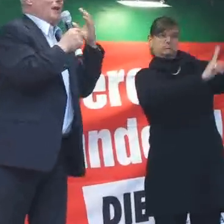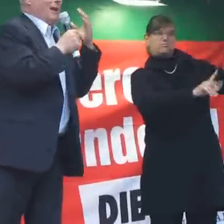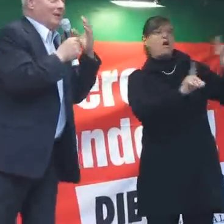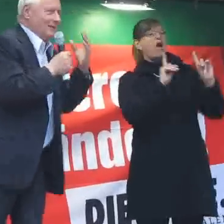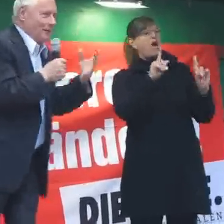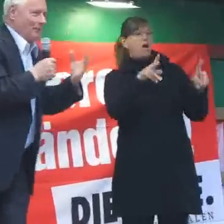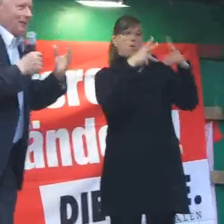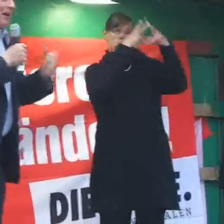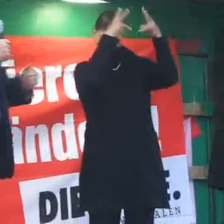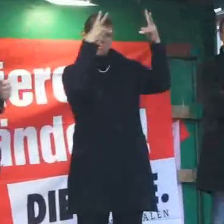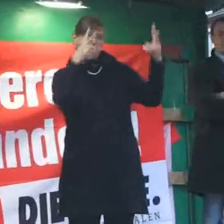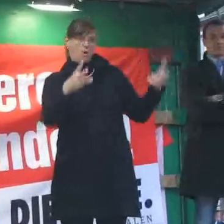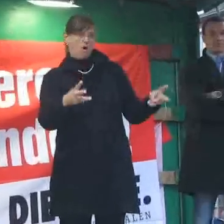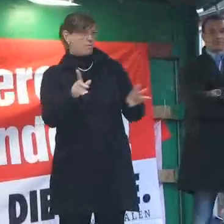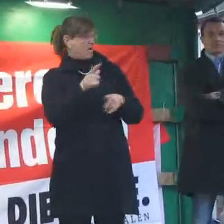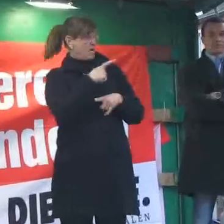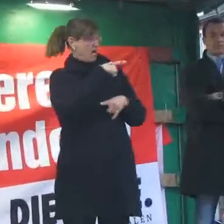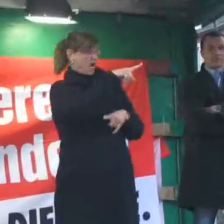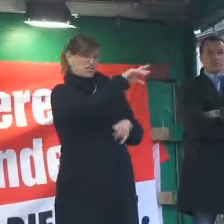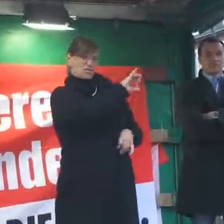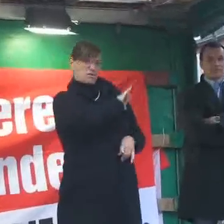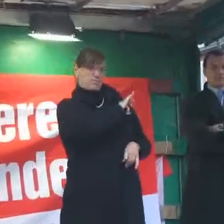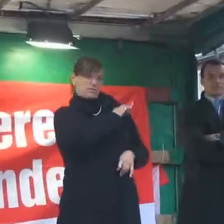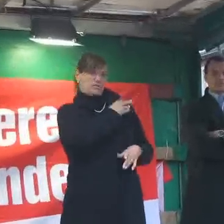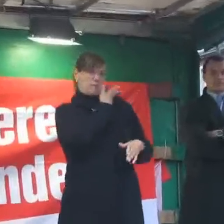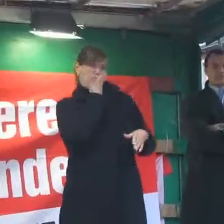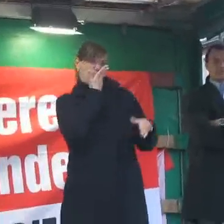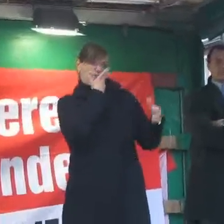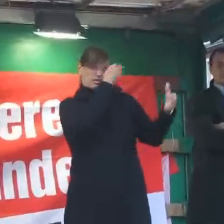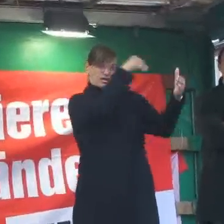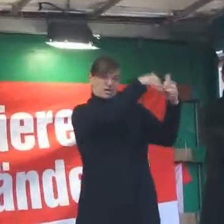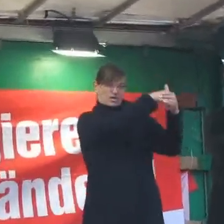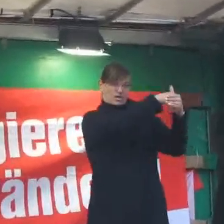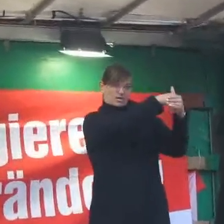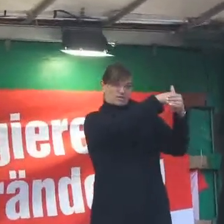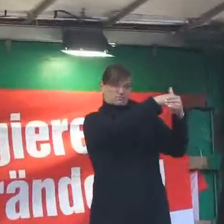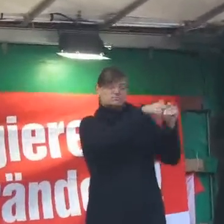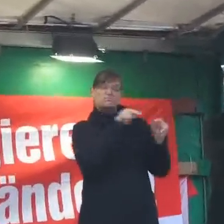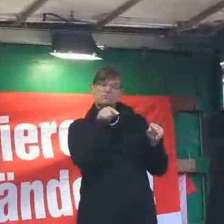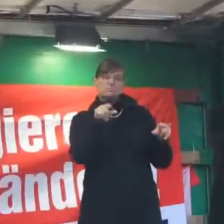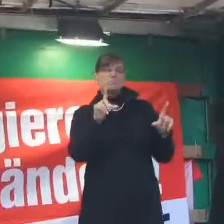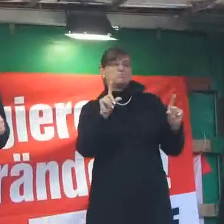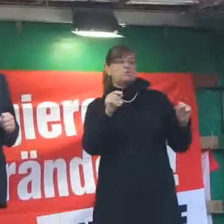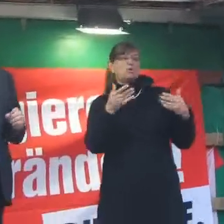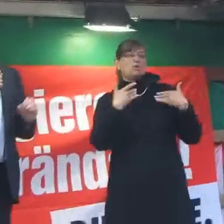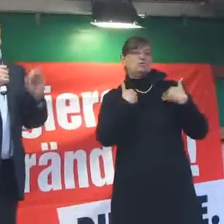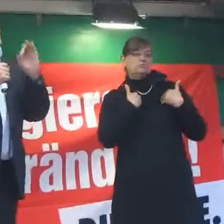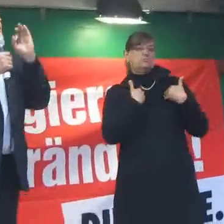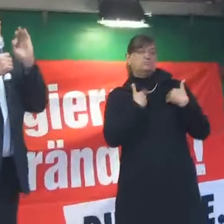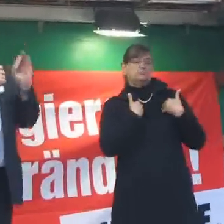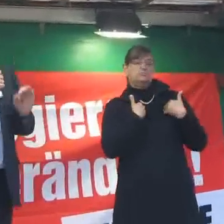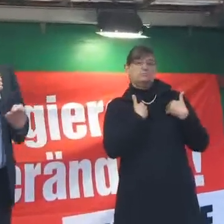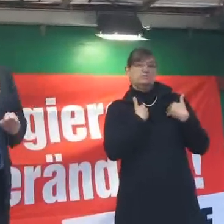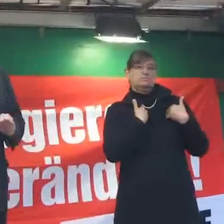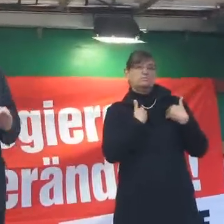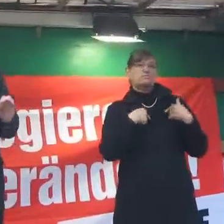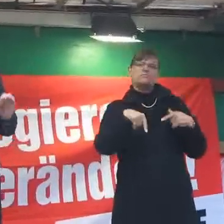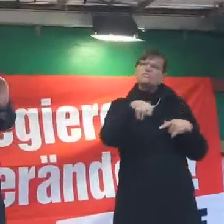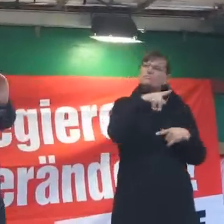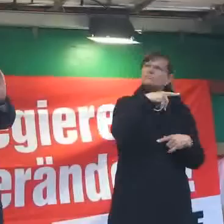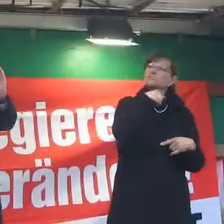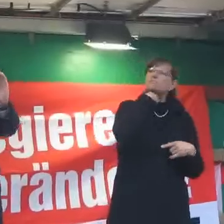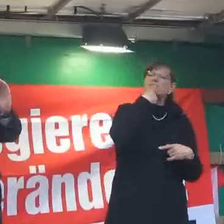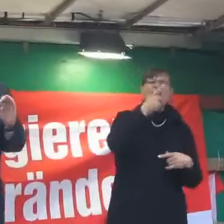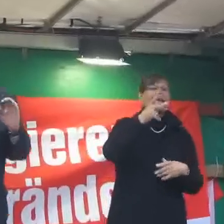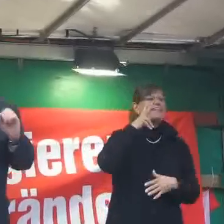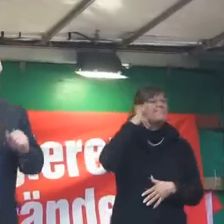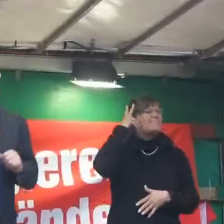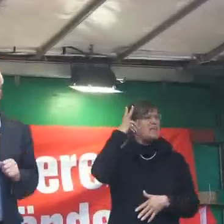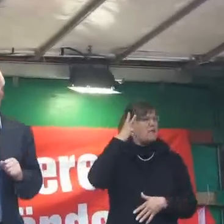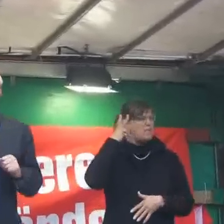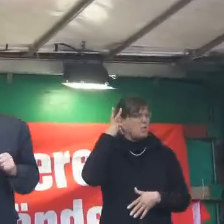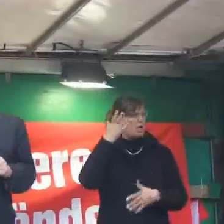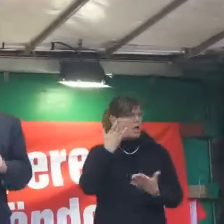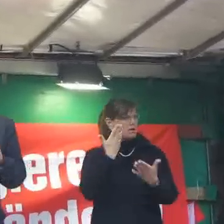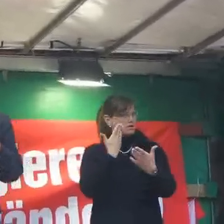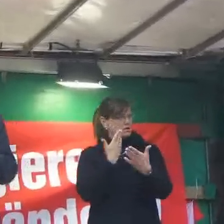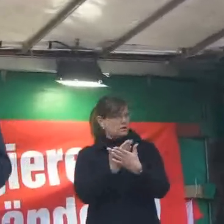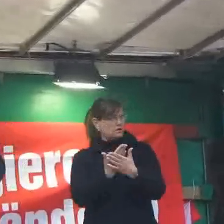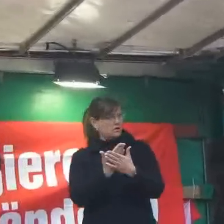den Programmen anderer Parteien lesen. Und diese Definition heißt, wir können dann von einer Demokratie sprechen,